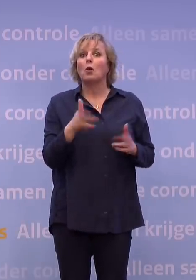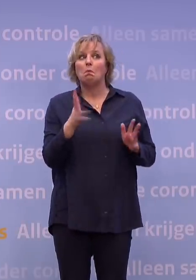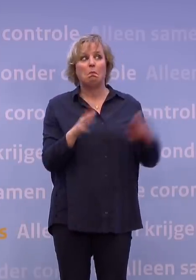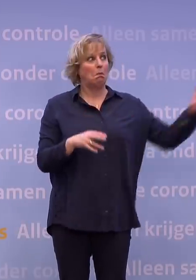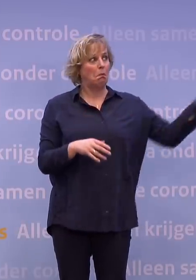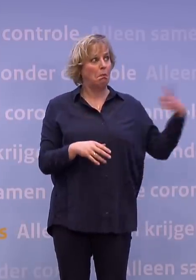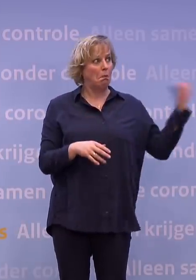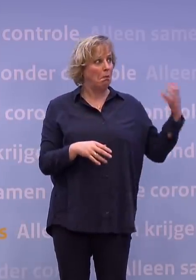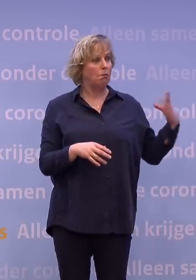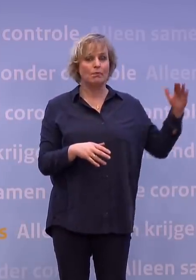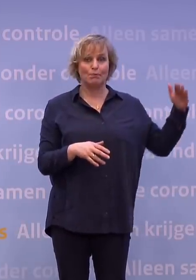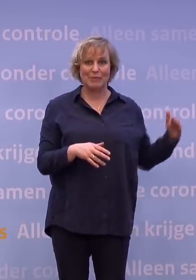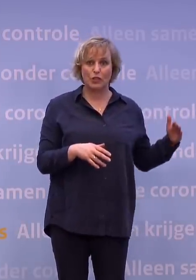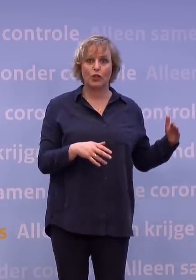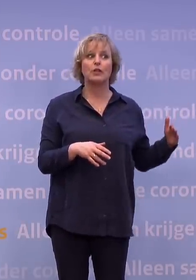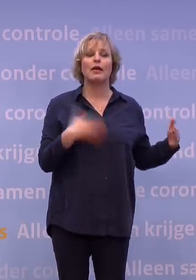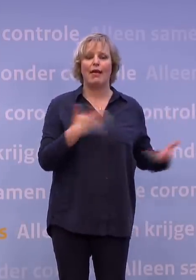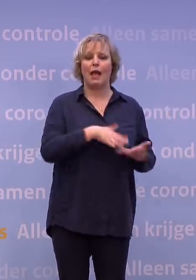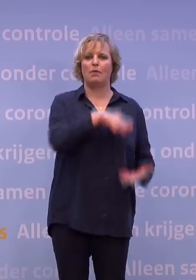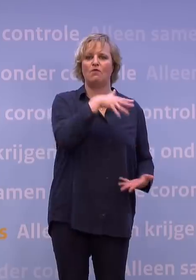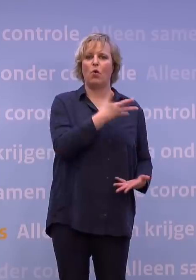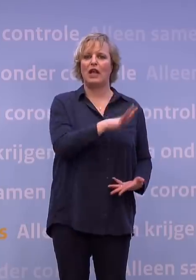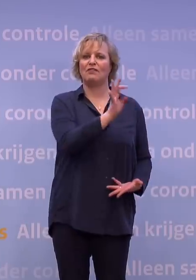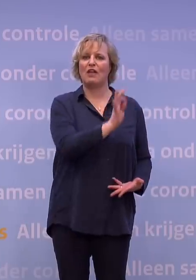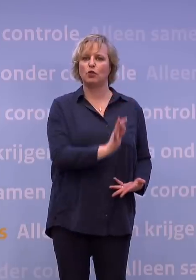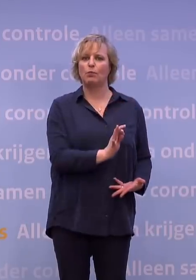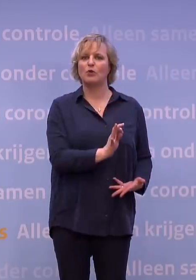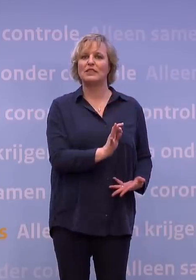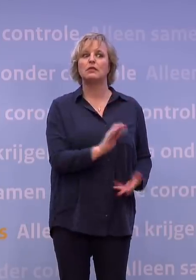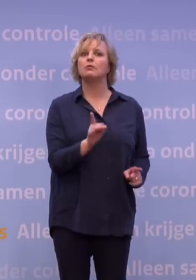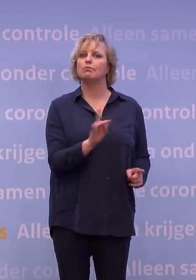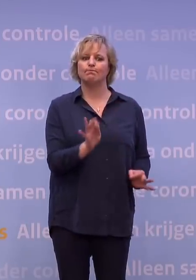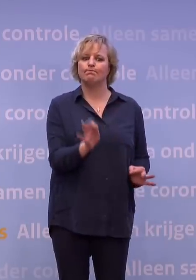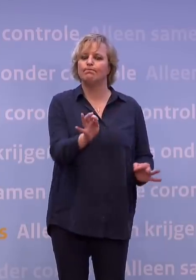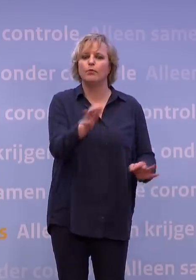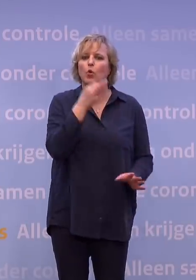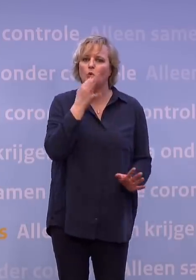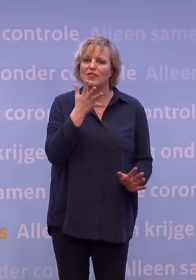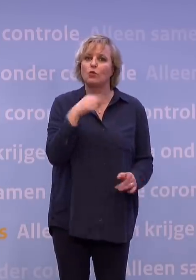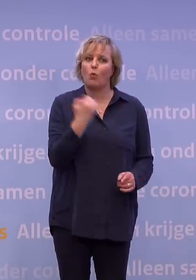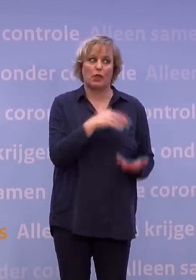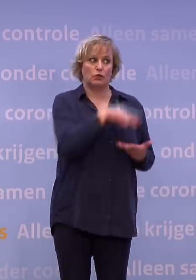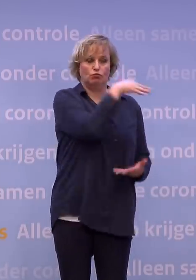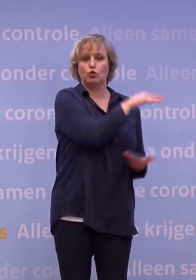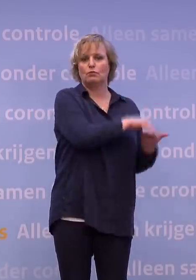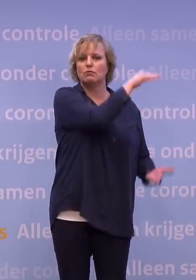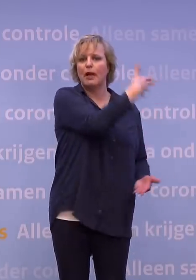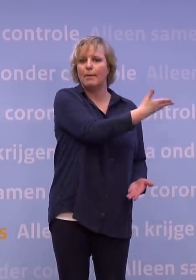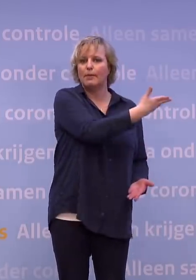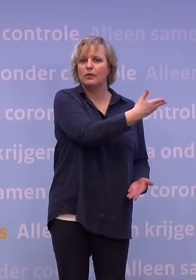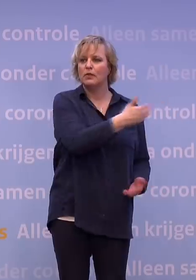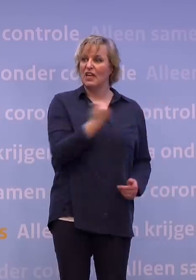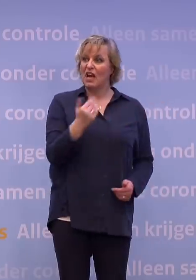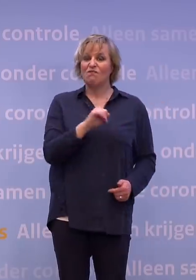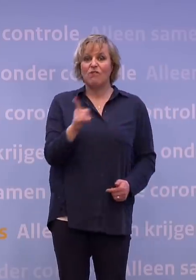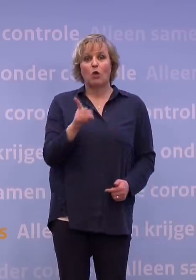veroorloven. Met een vijftig procent voorraadsbeheer, zonder gelijk die prik te hoeven uitstellen. Dat is ook een belangrijk element. Je kunt ook kunnen zeggen, waarom hou je niet gewoon